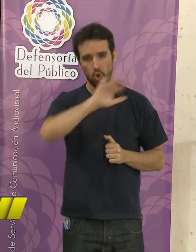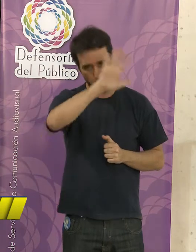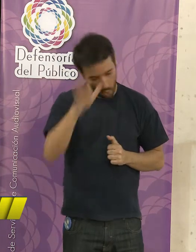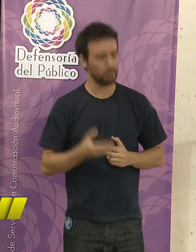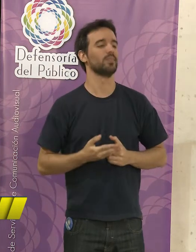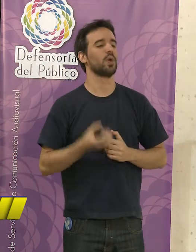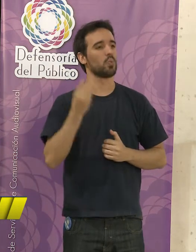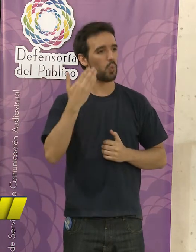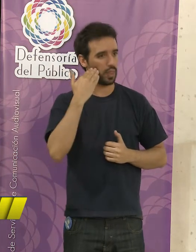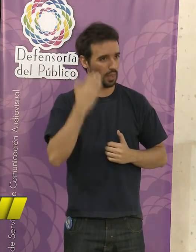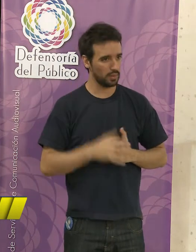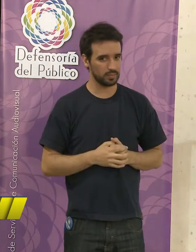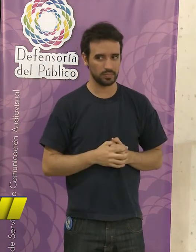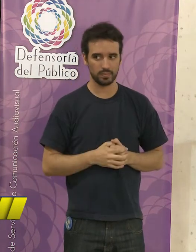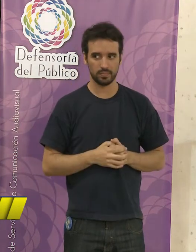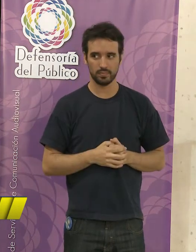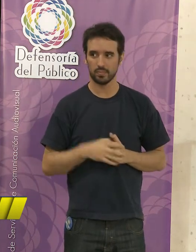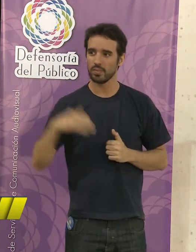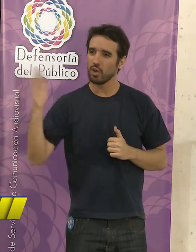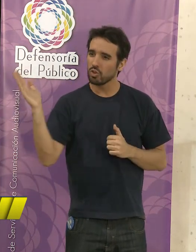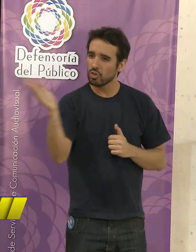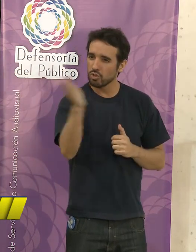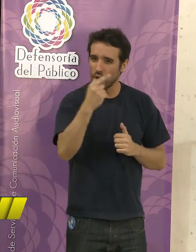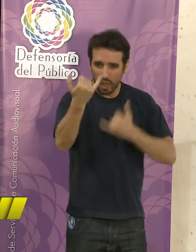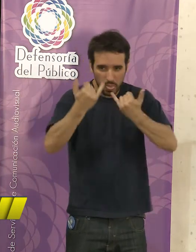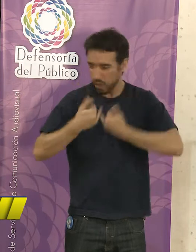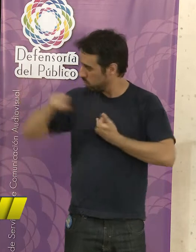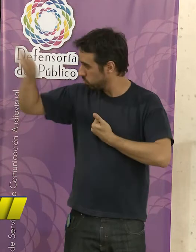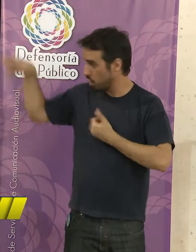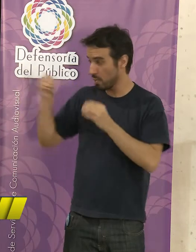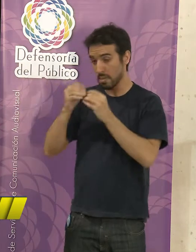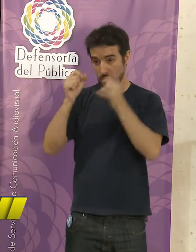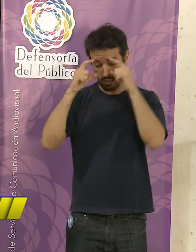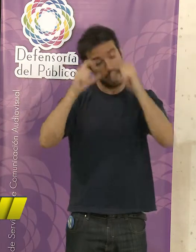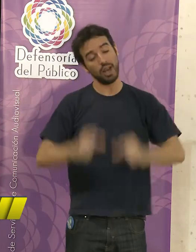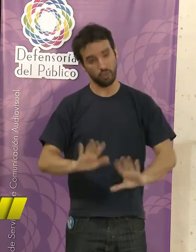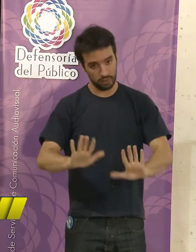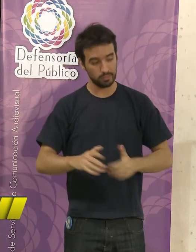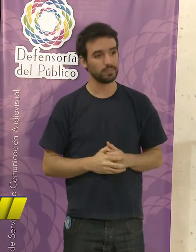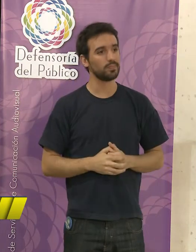Muy, pero muy buenas tardes. Con todo lo que dijeron mis compañeros, por lo menos me voy a sacar los dentes,